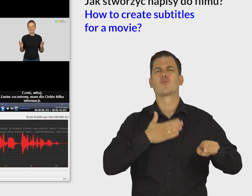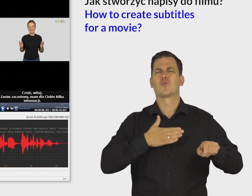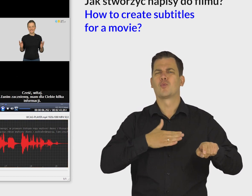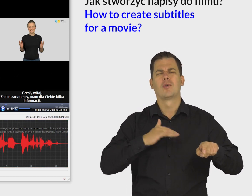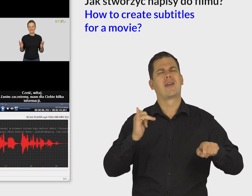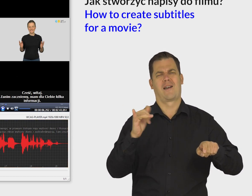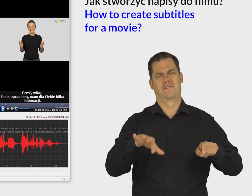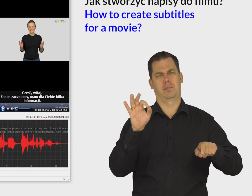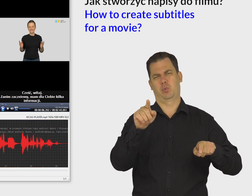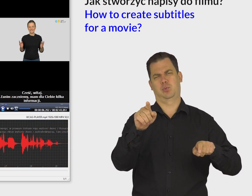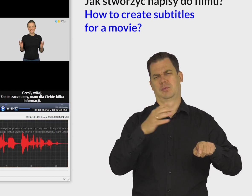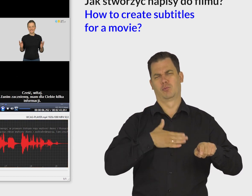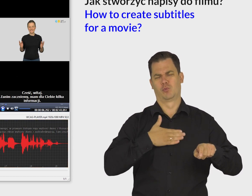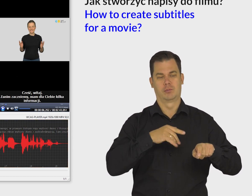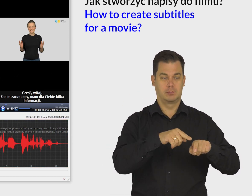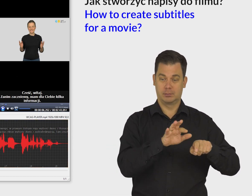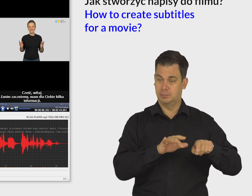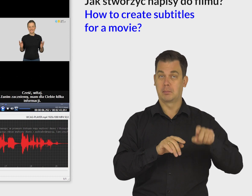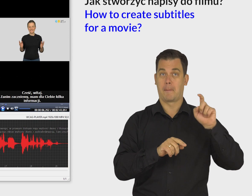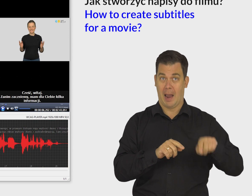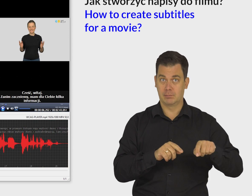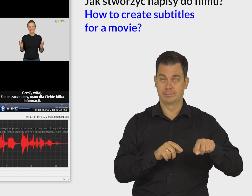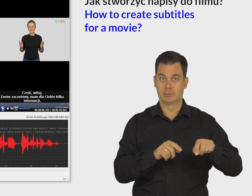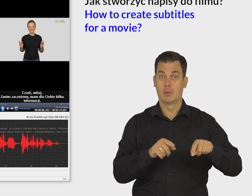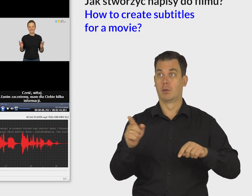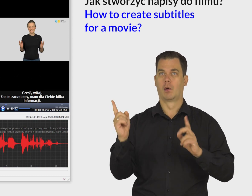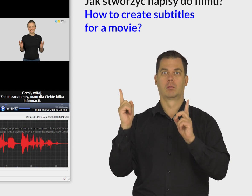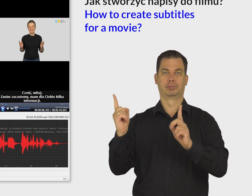lub Inny w zależności co wybrałeś wcześniej w ustawieniach.